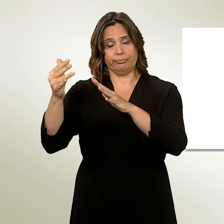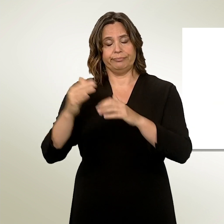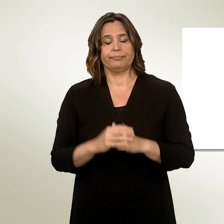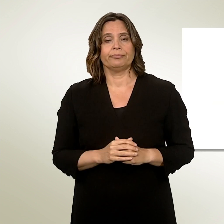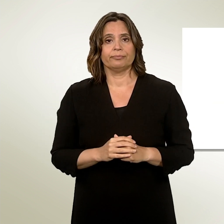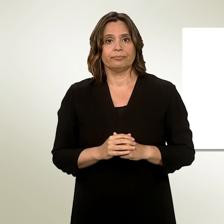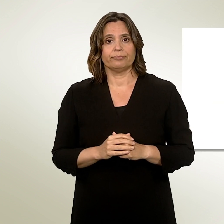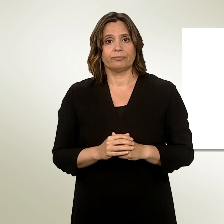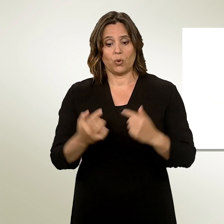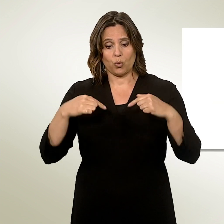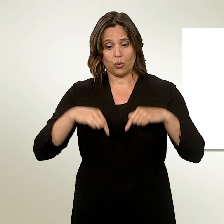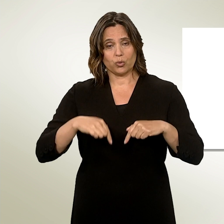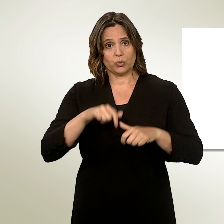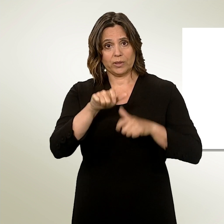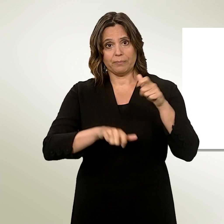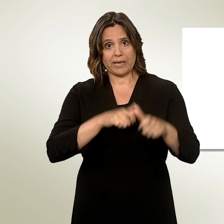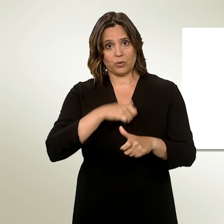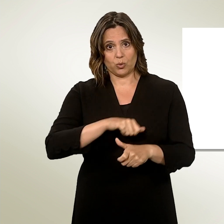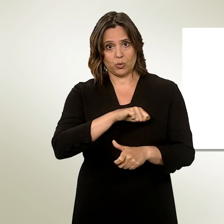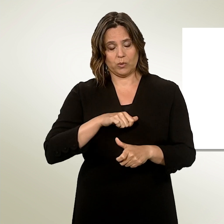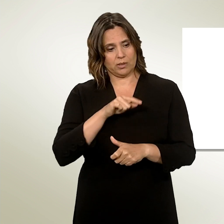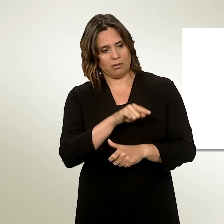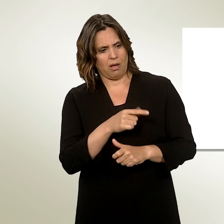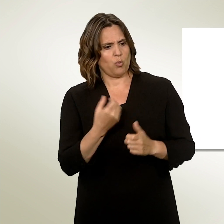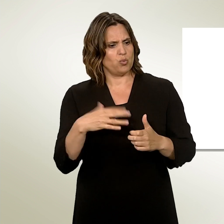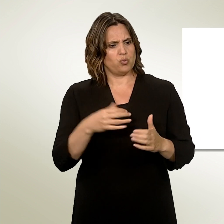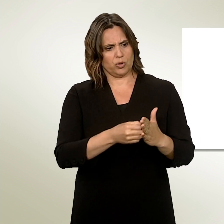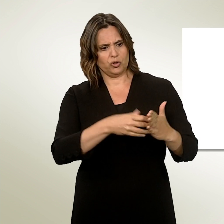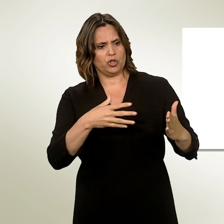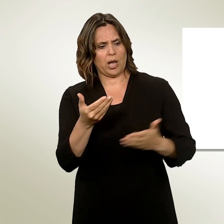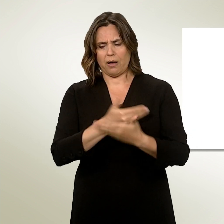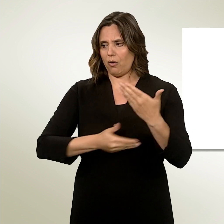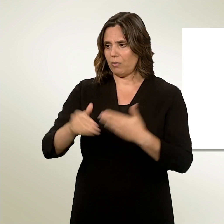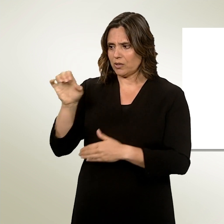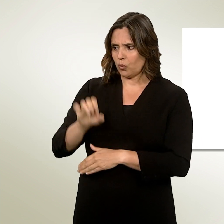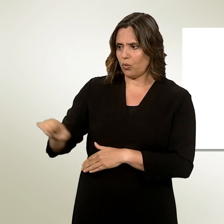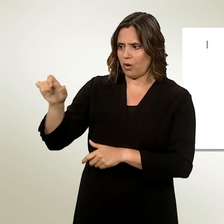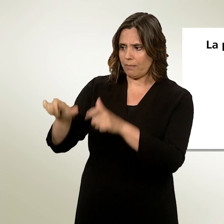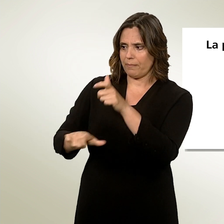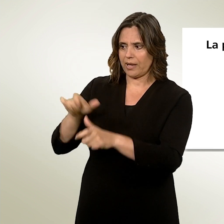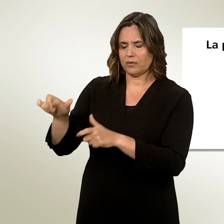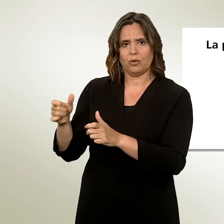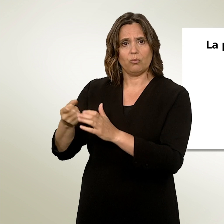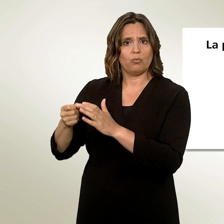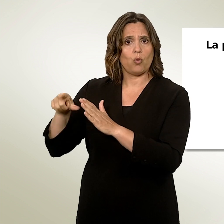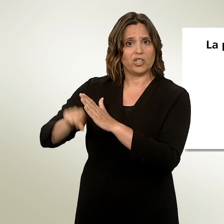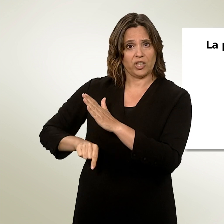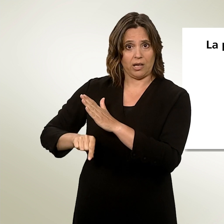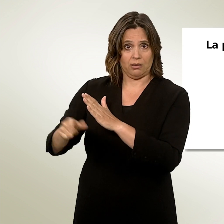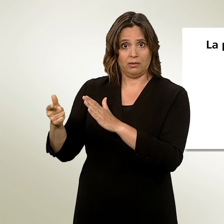'hui déjà, les travailleurs suisses sont remplacés par une main-d'œuvre étrangère moins coûteuse et la pression sur les salaires et les travailleurs